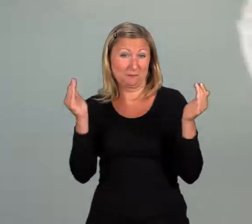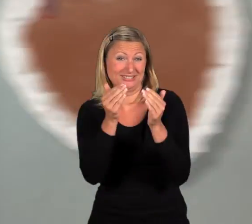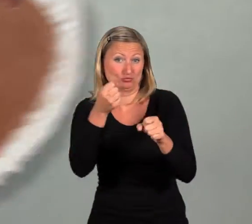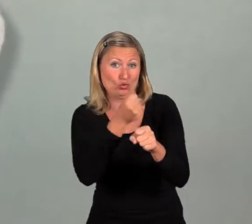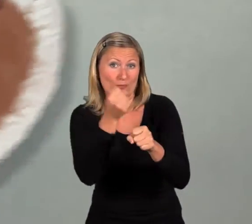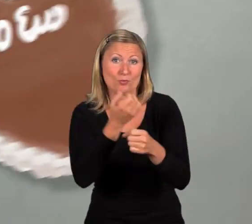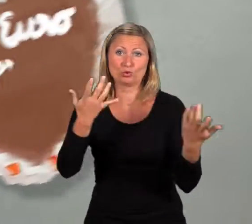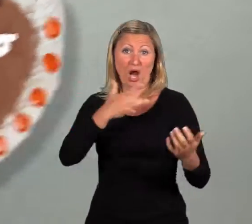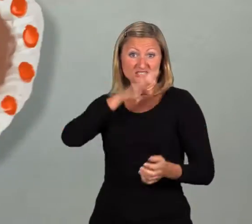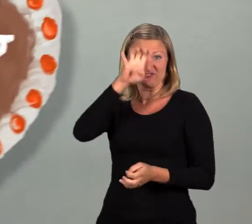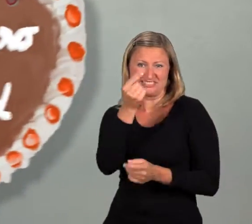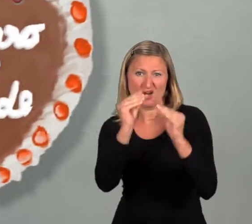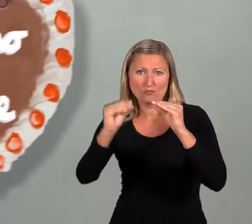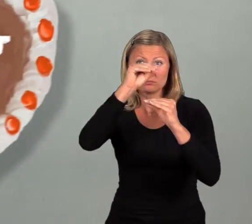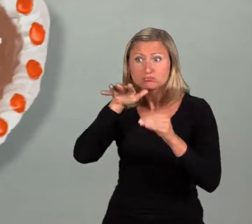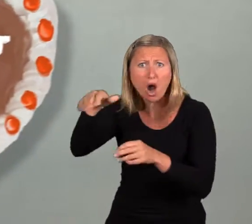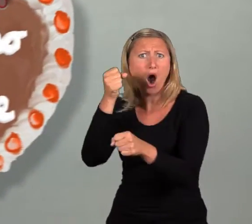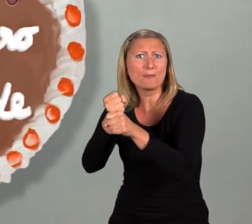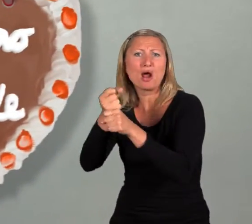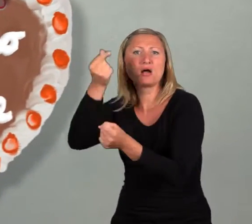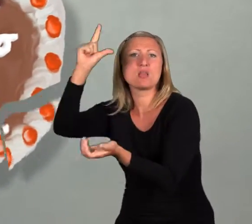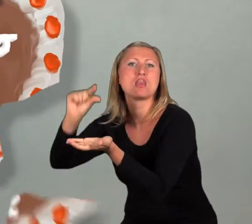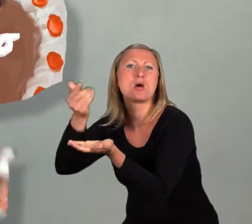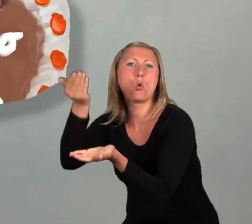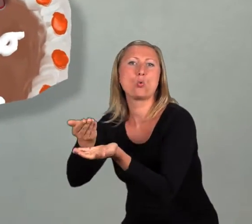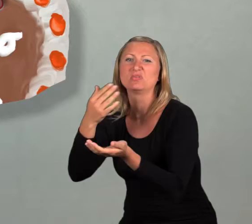Mini-Jobbern und Hartz-IV-Aufstockern, die nicht von ihrem Lohn leben können